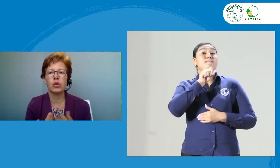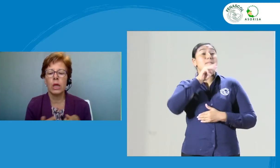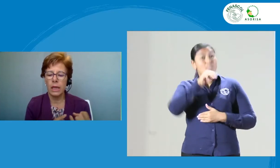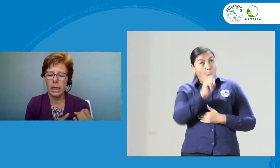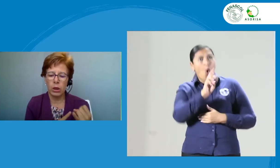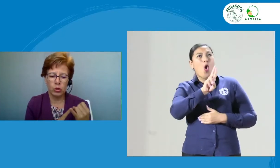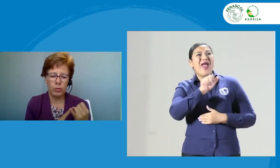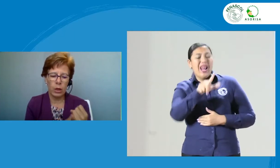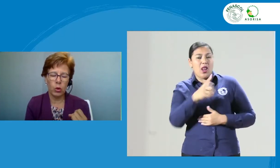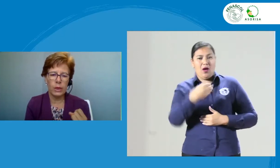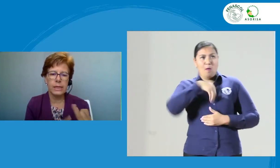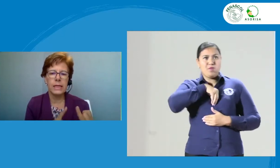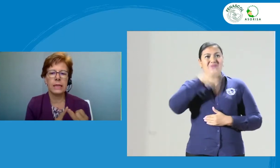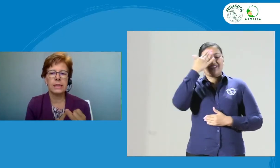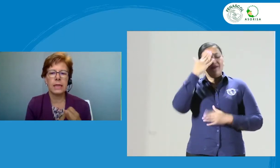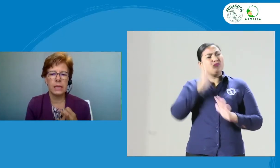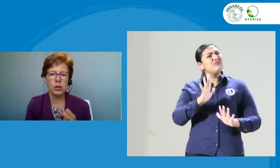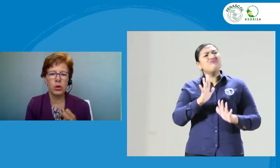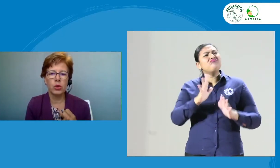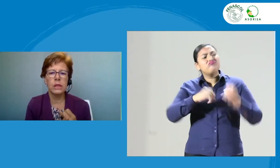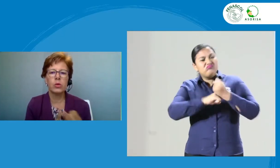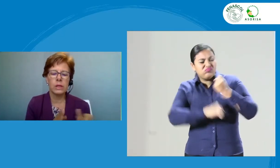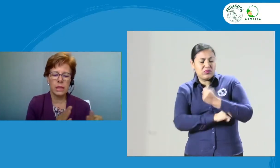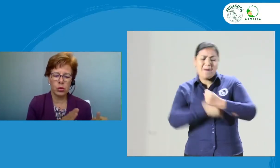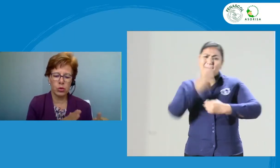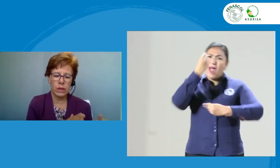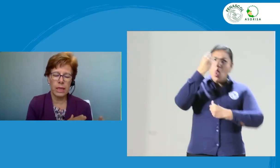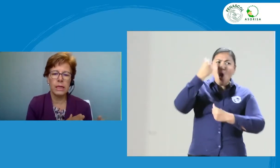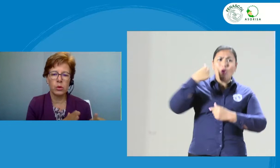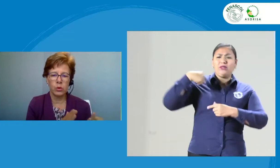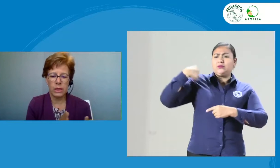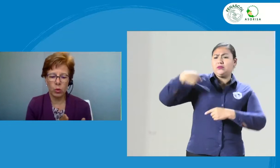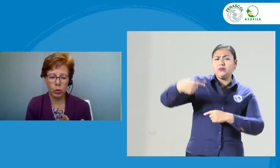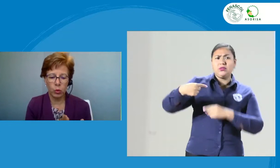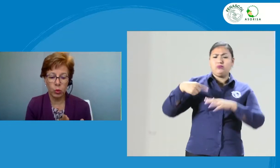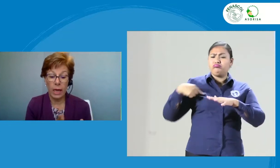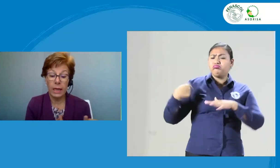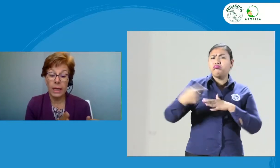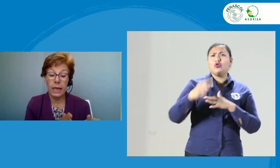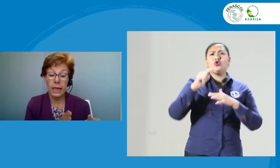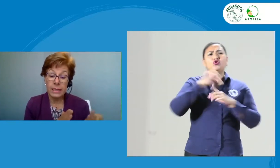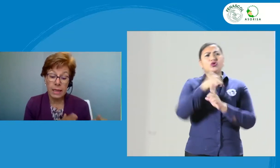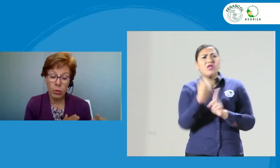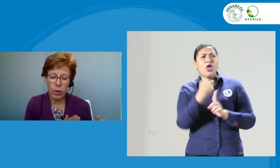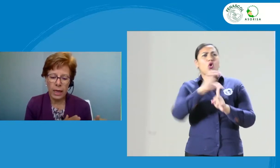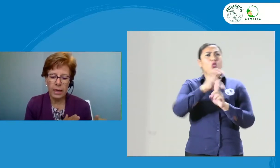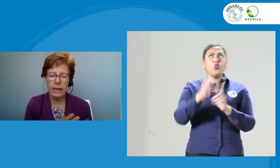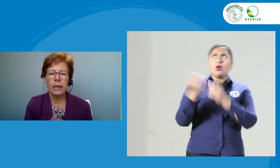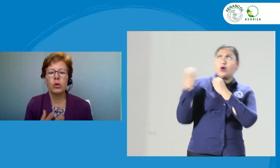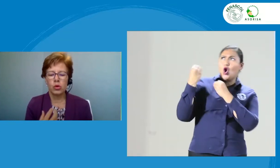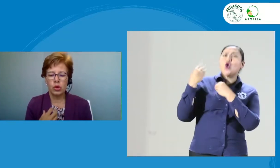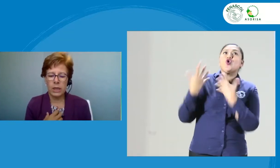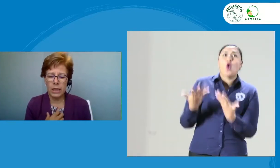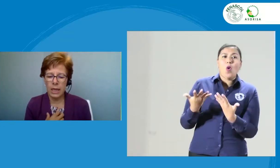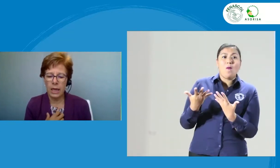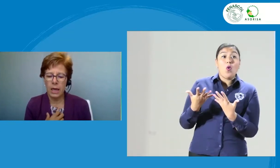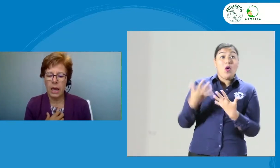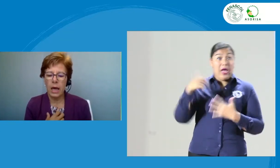que están basados en los valores, en las tradiciones de nuestra sociedad y de nuestra cultura. Esa moral nos